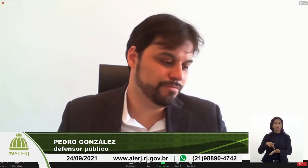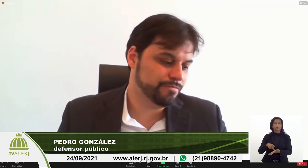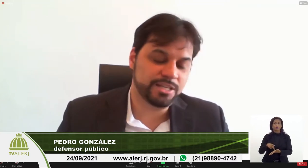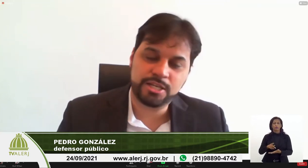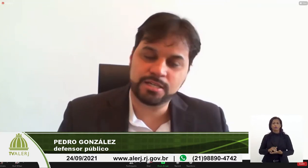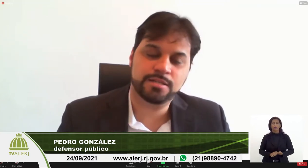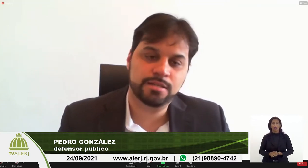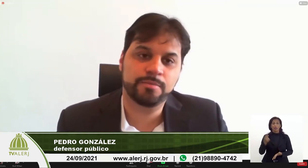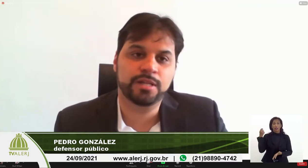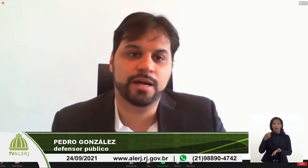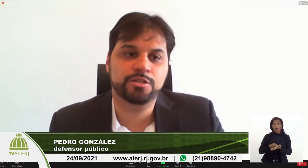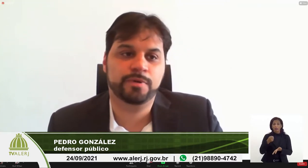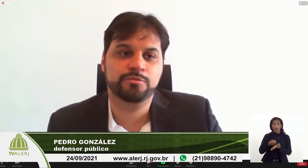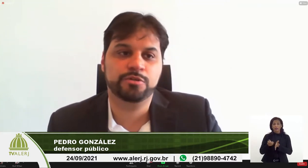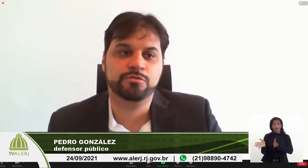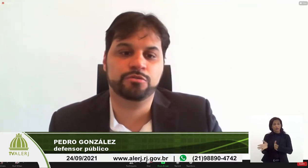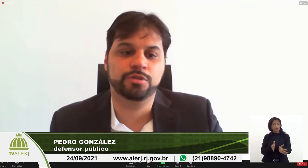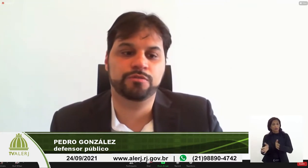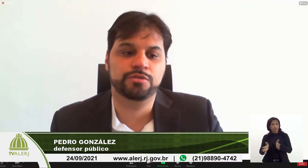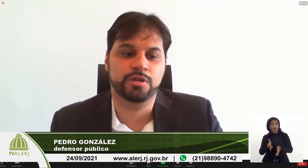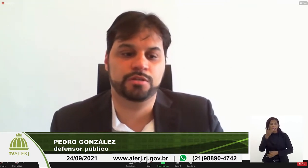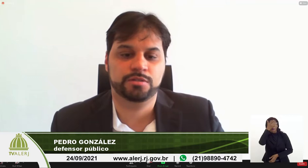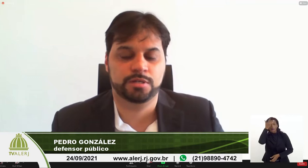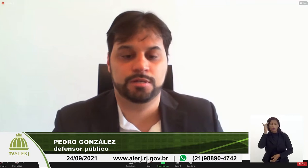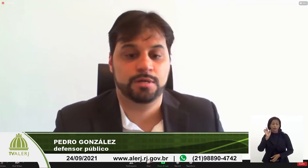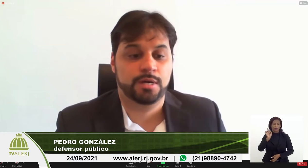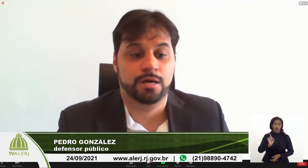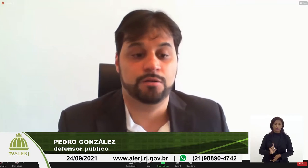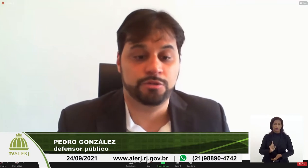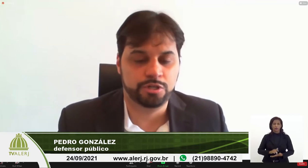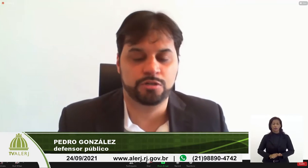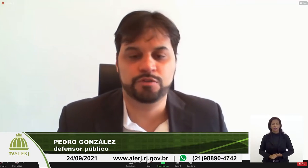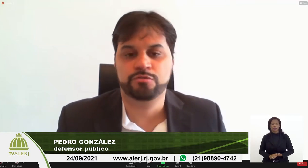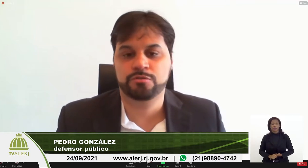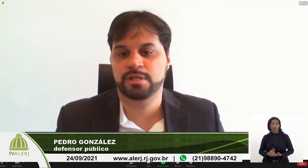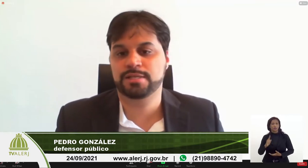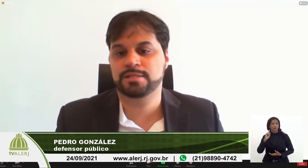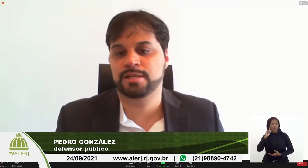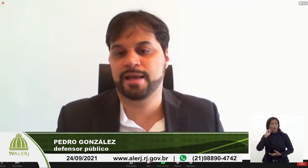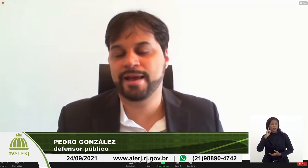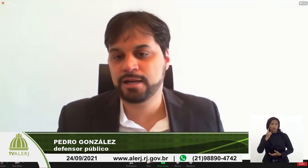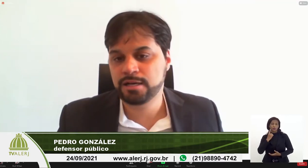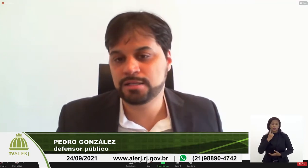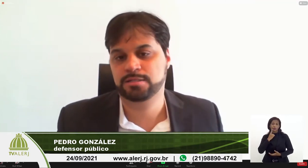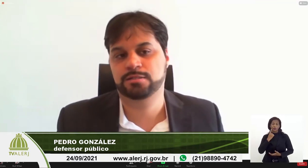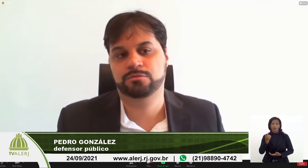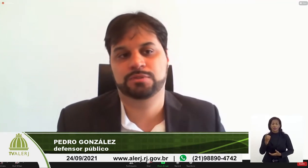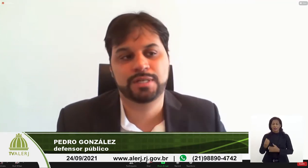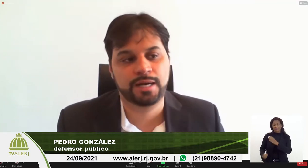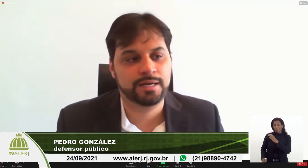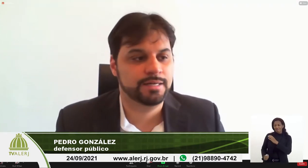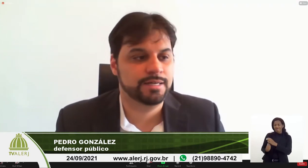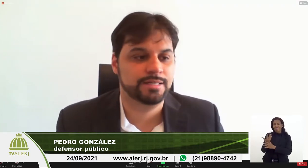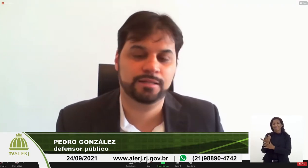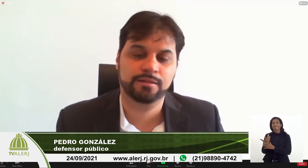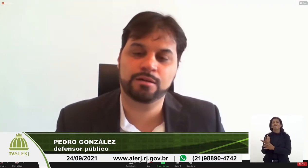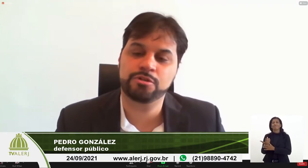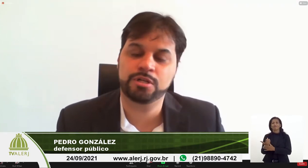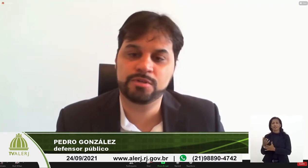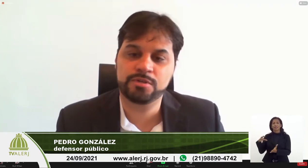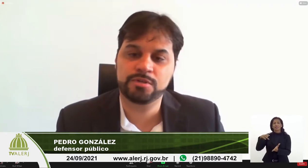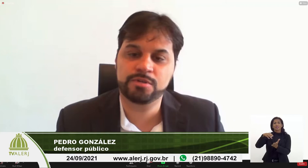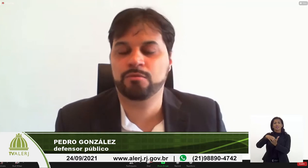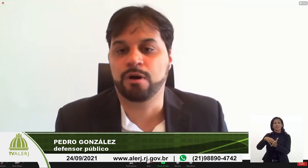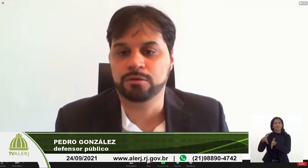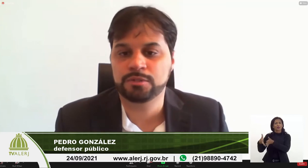realmente garantir essa acessibilidade para as pessoas com deficiência auditiva e surdas, é a criação da central